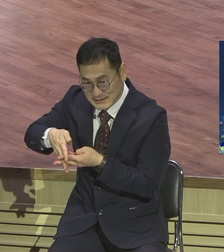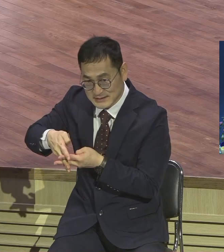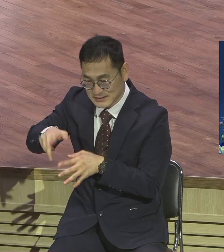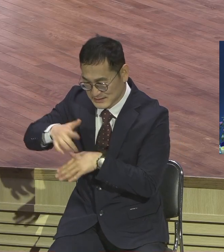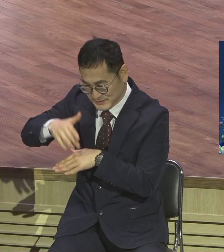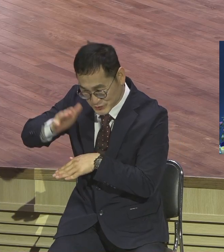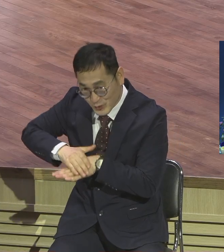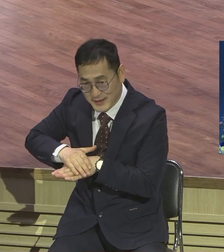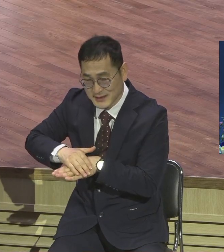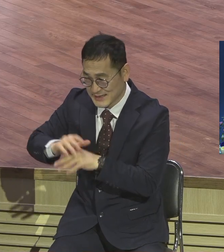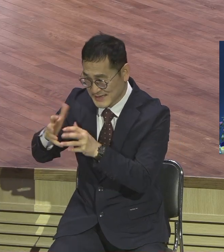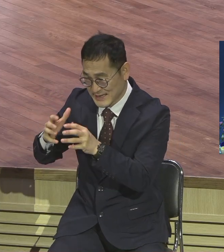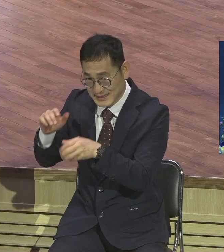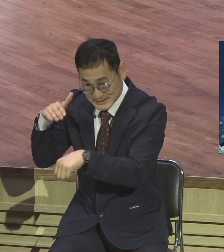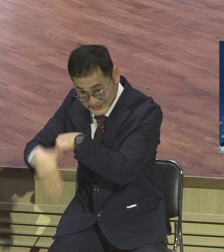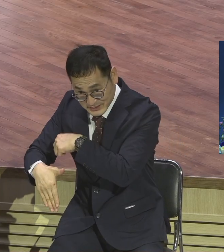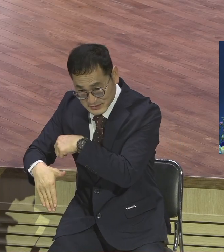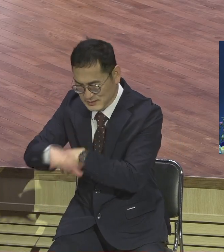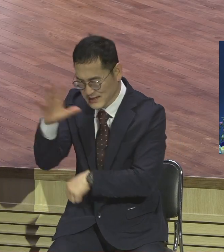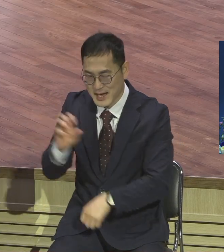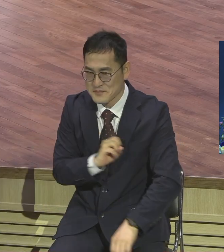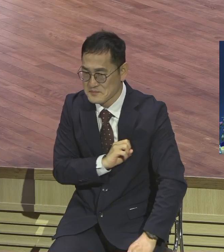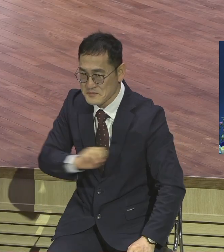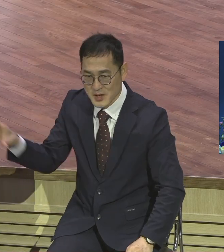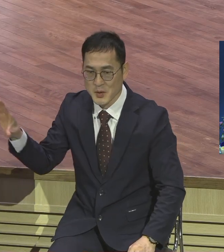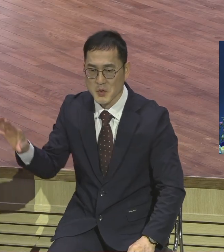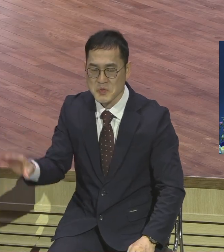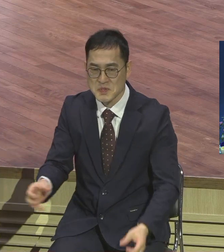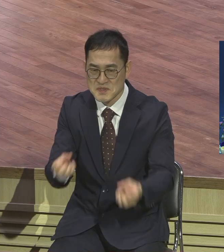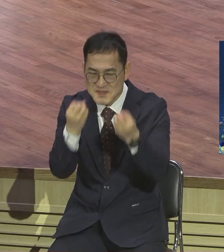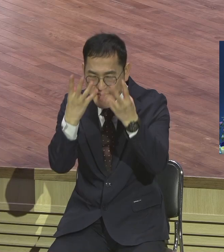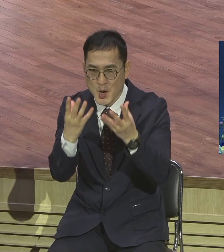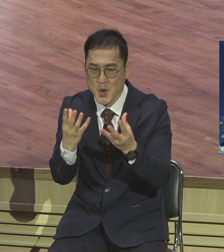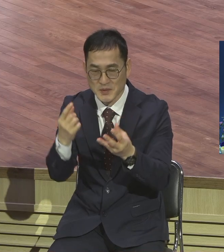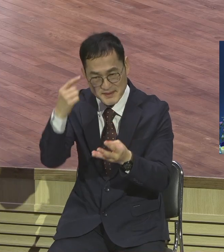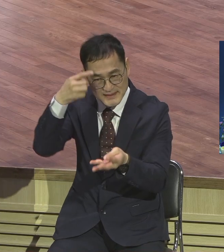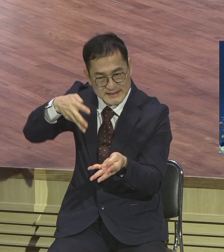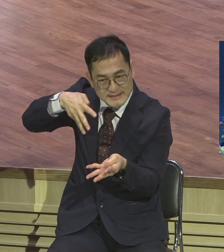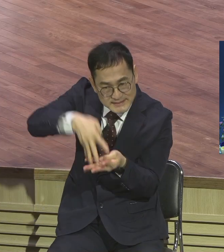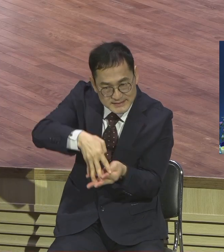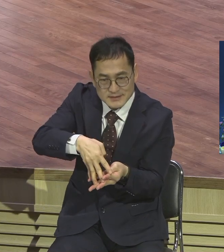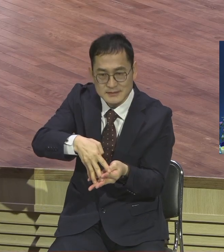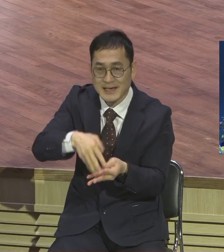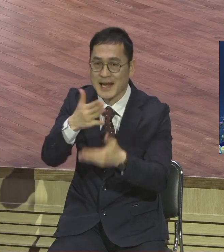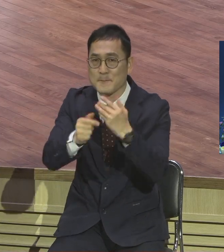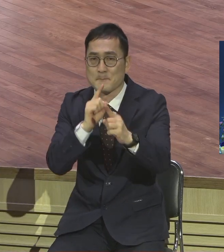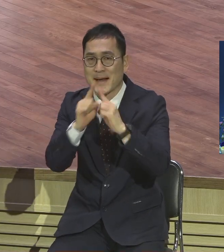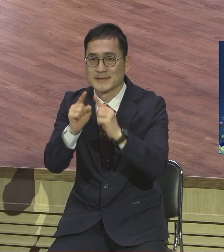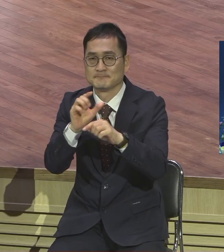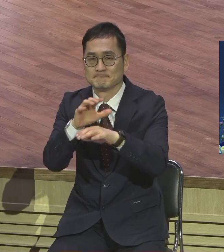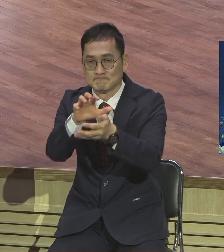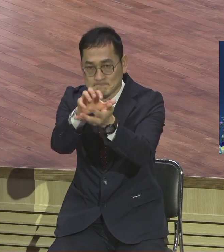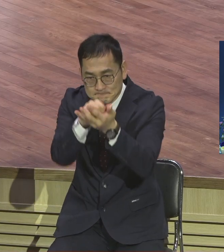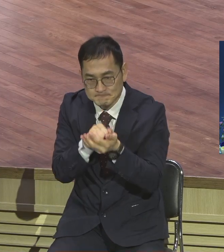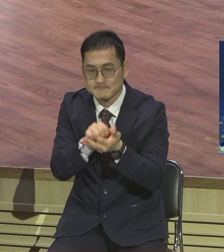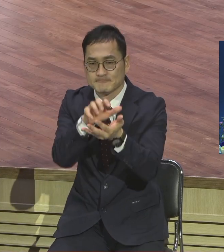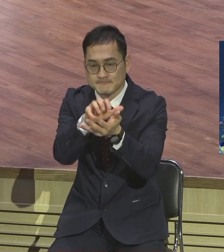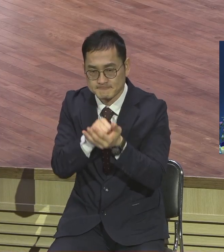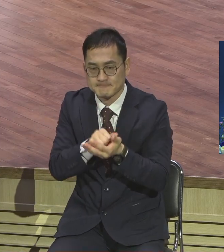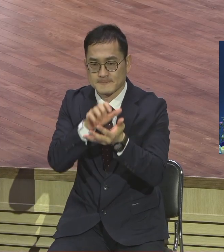이거 벗어버리고 이거 씻어내고 새틀 하나님 주시는 말씀으로 영의 양식으로 하늘을 날아 것으로